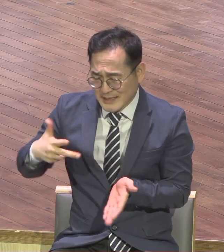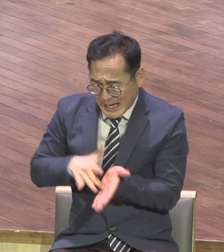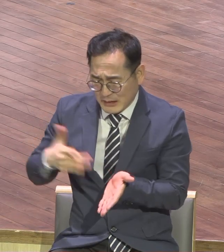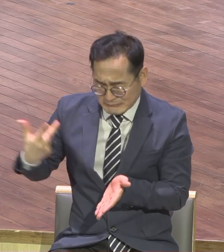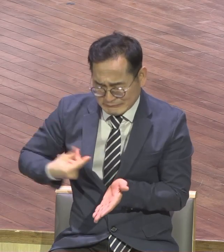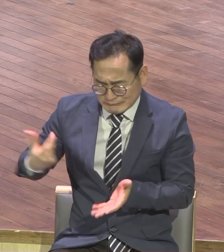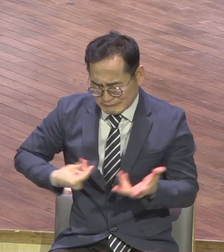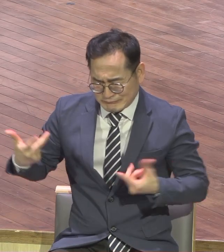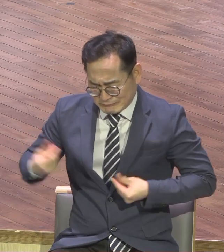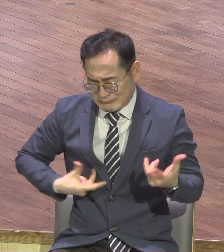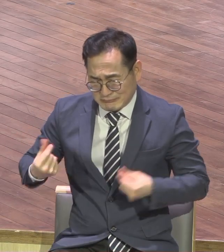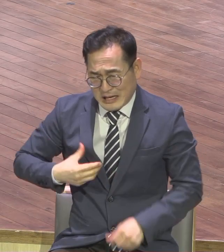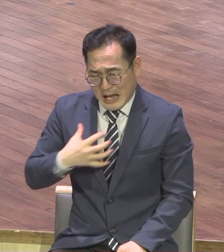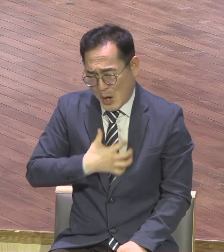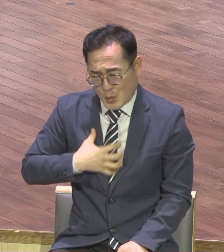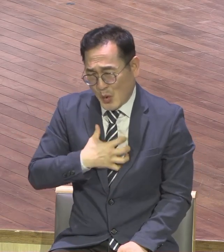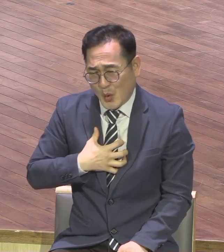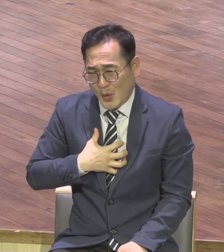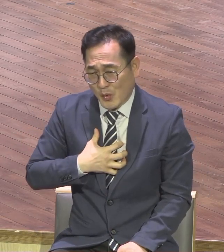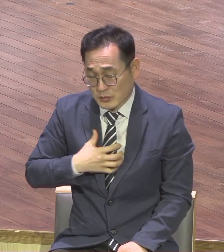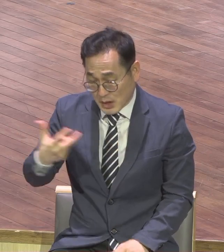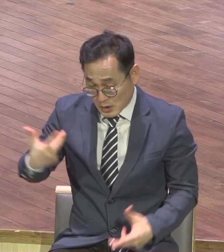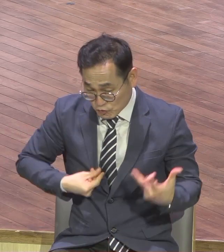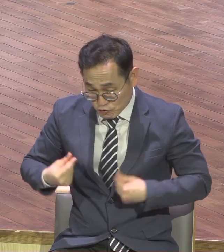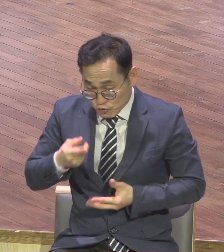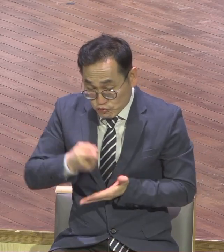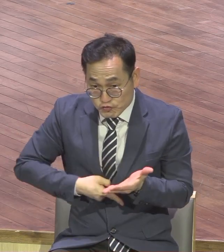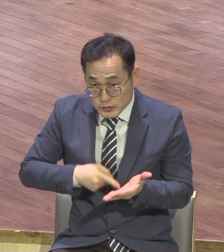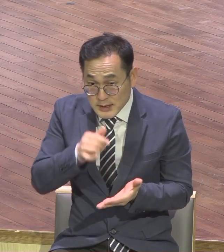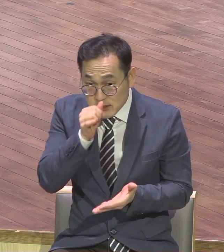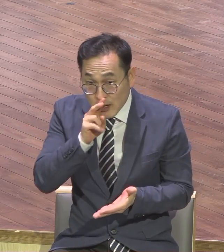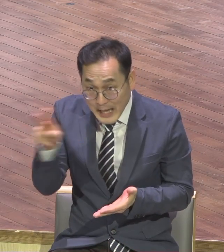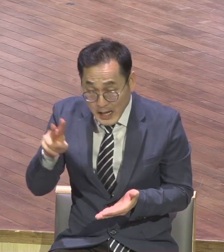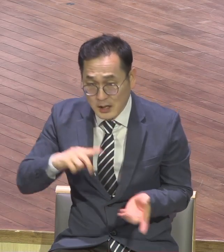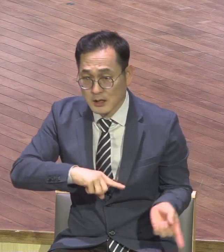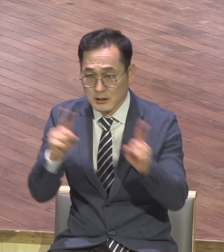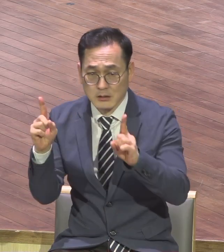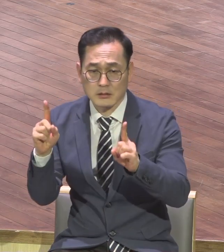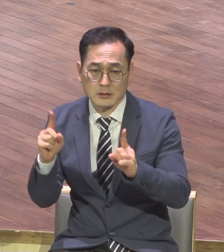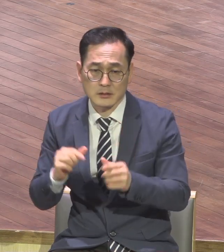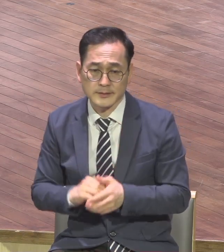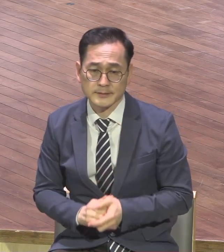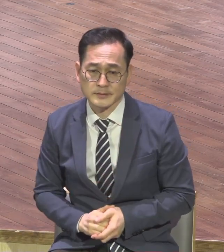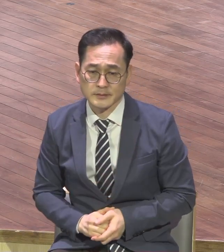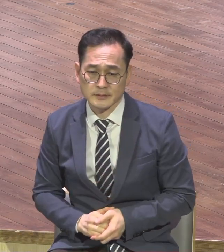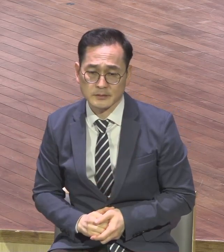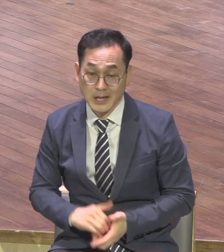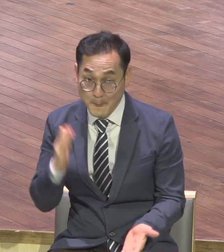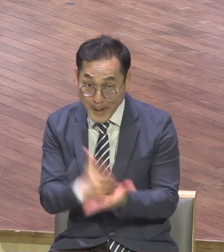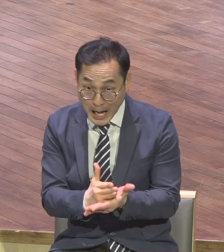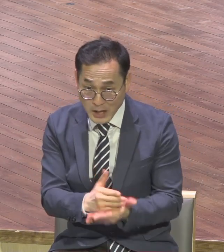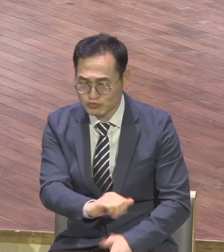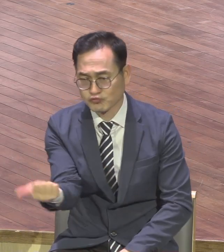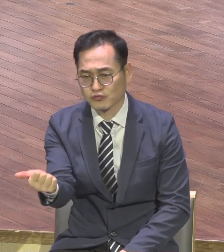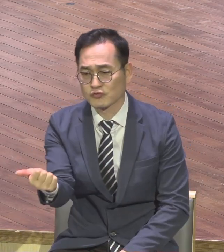그런데 수술을 해야 정상상태가 되기 때문에 여러분이 지금 어렵습니까